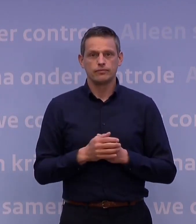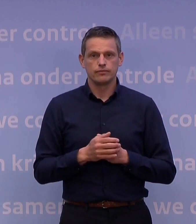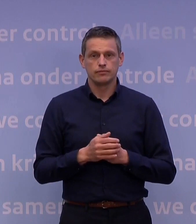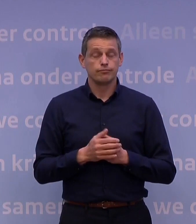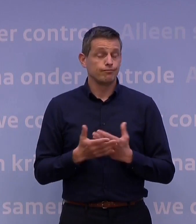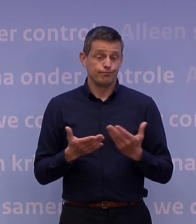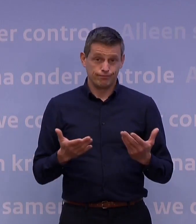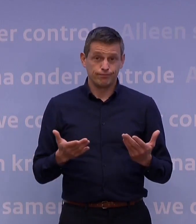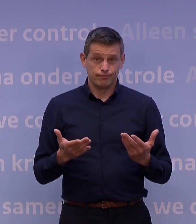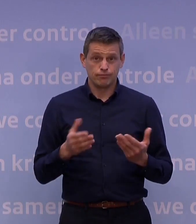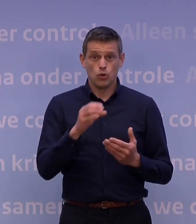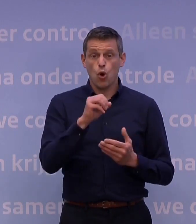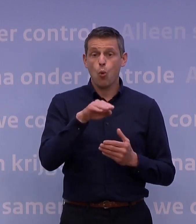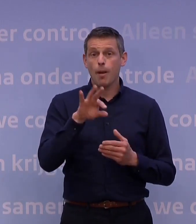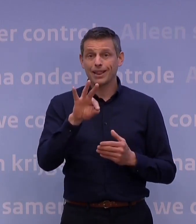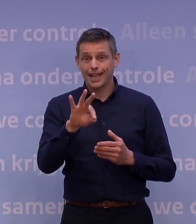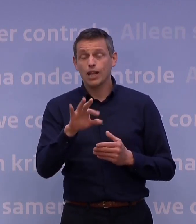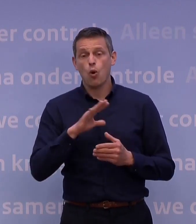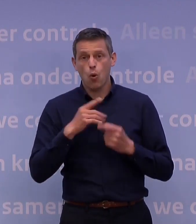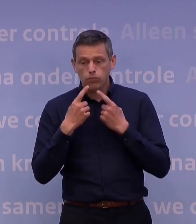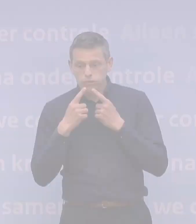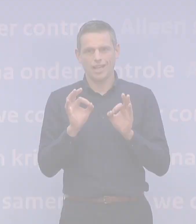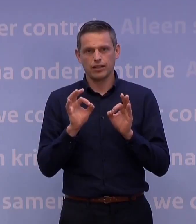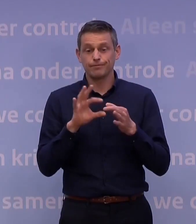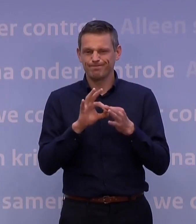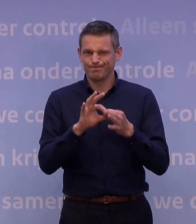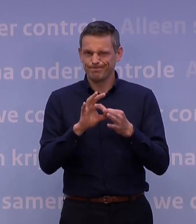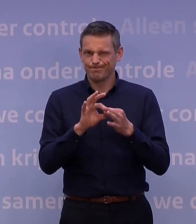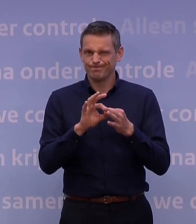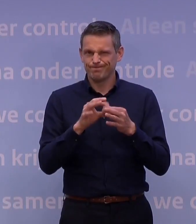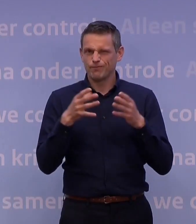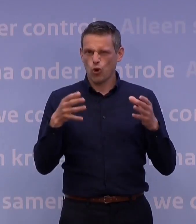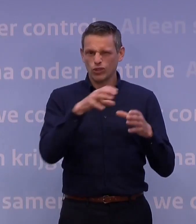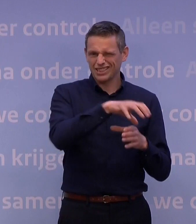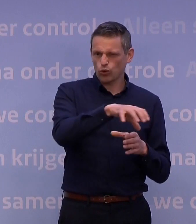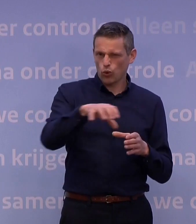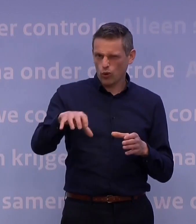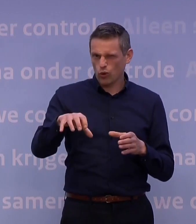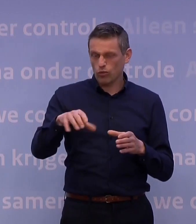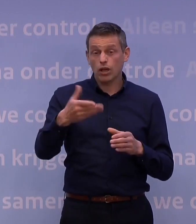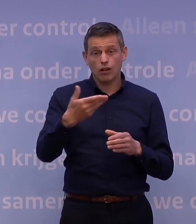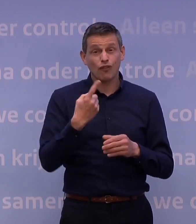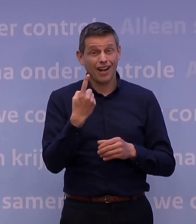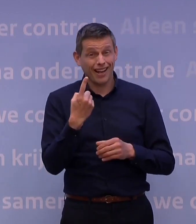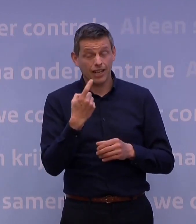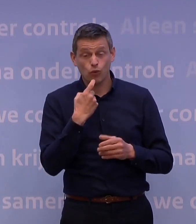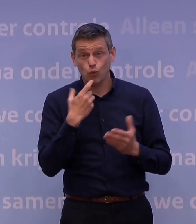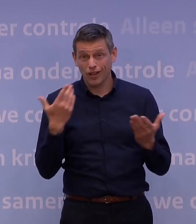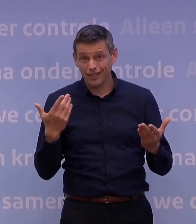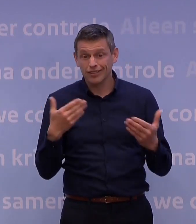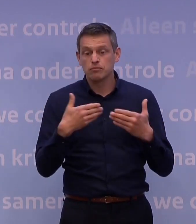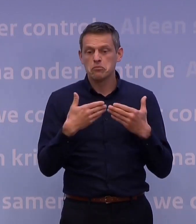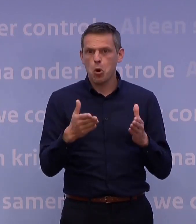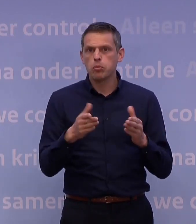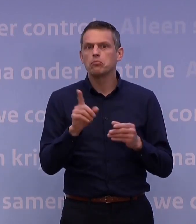en dat zegt ook het OMT, dat is hoogst onwaarschijnlijk. Maar de eerste vraag is natuurlijk, wat gaat er allemaal open